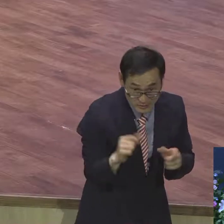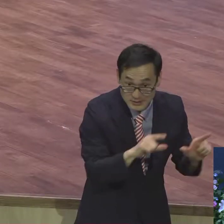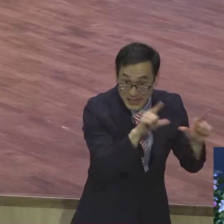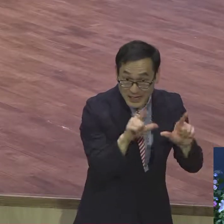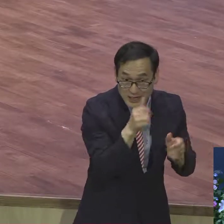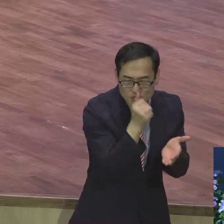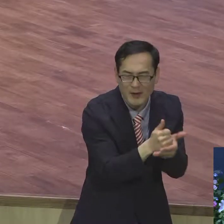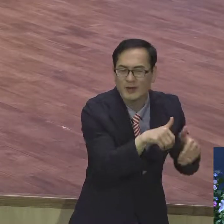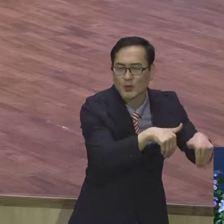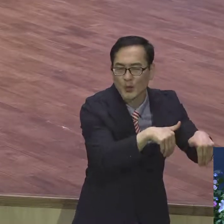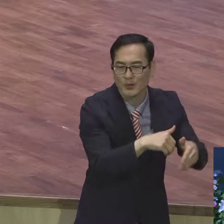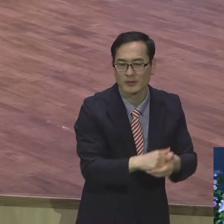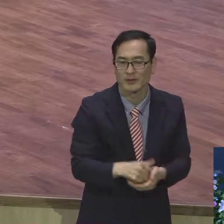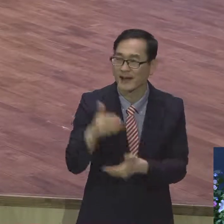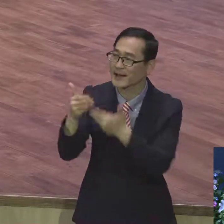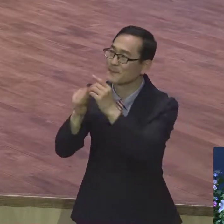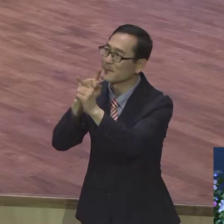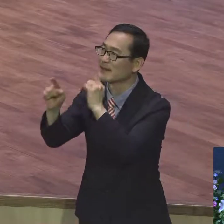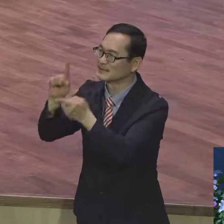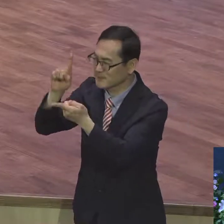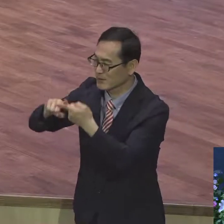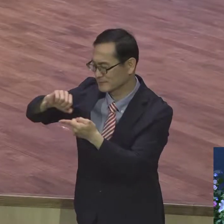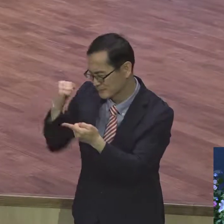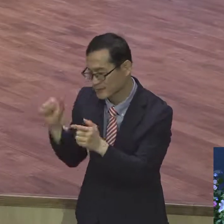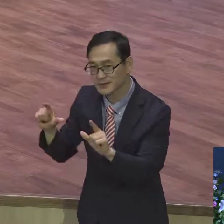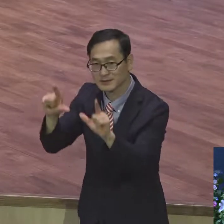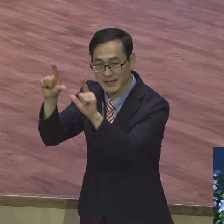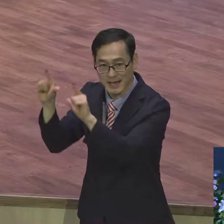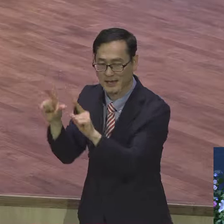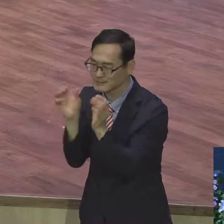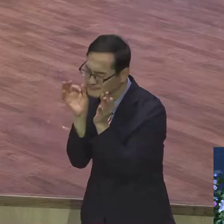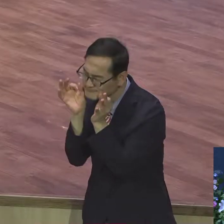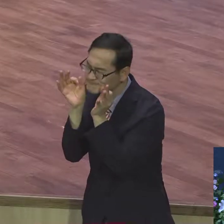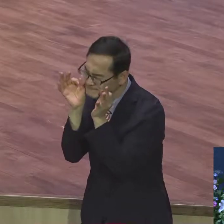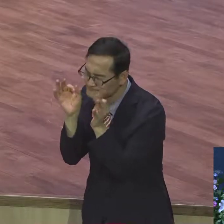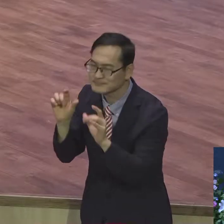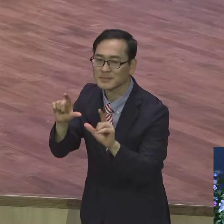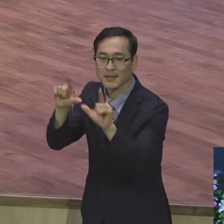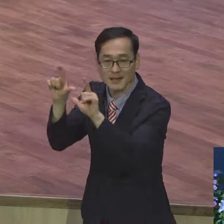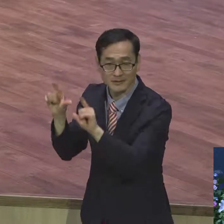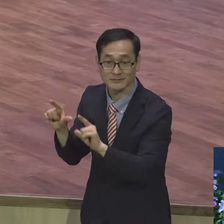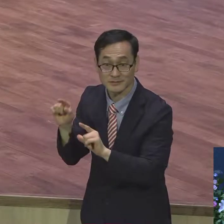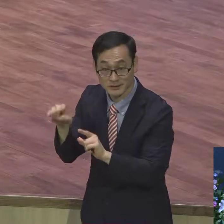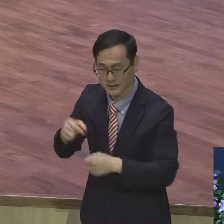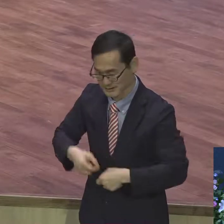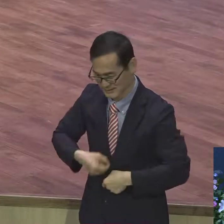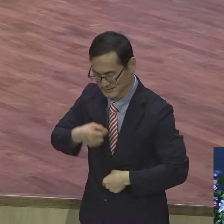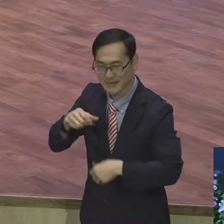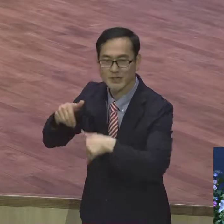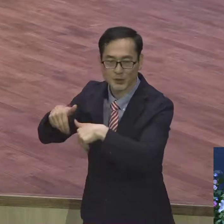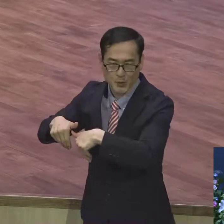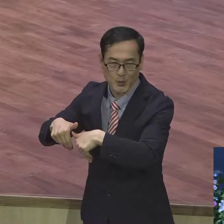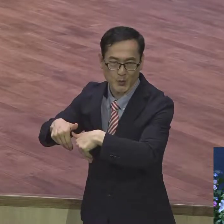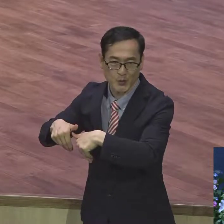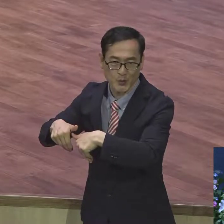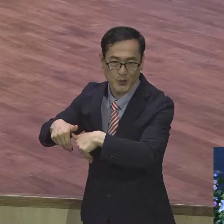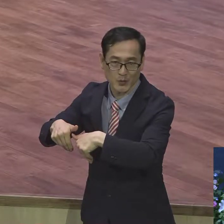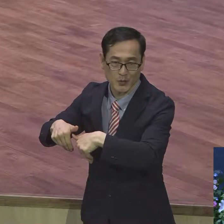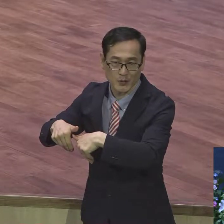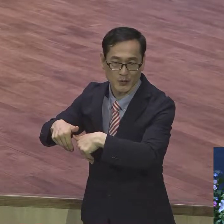하나님의 말씀대로 하려고 애를 쓰는 사람. 이런 사람은 의의의 종이라. 다시 말하면 말씀이